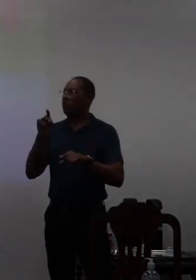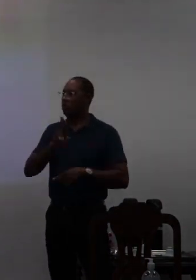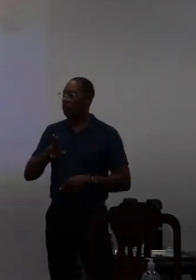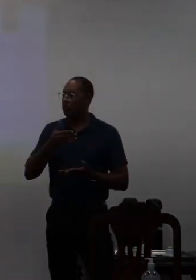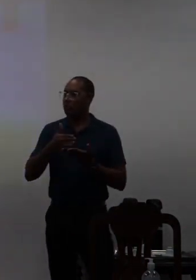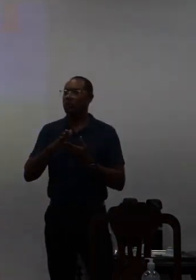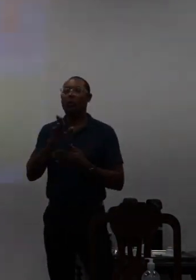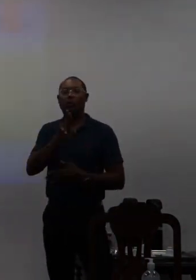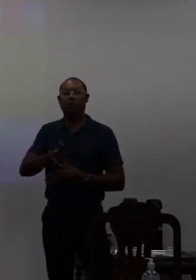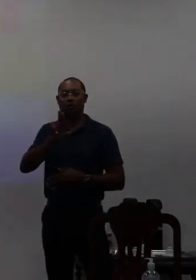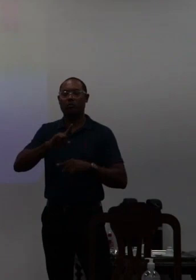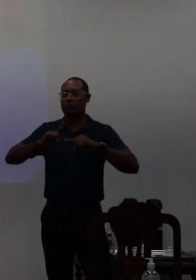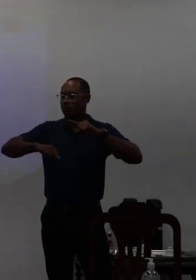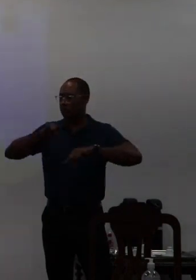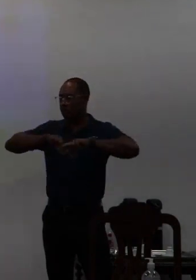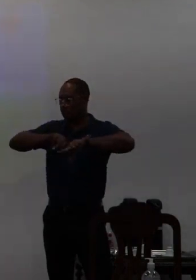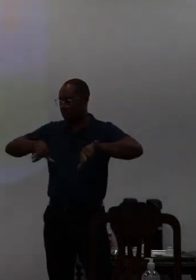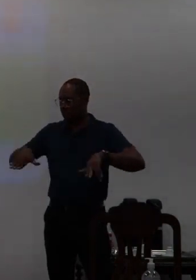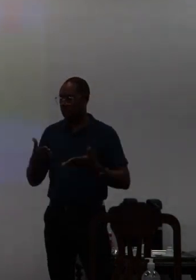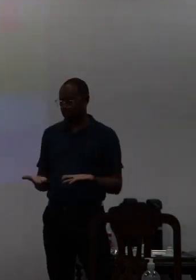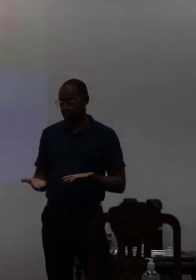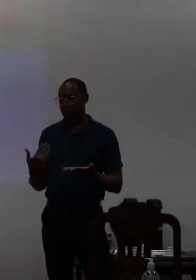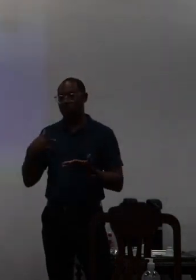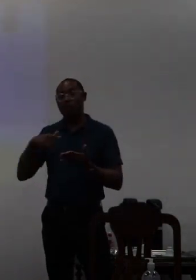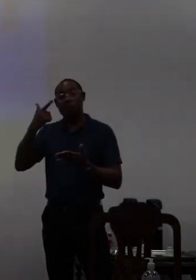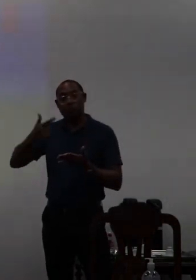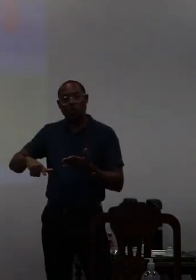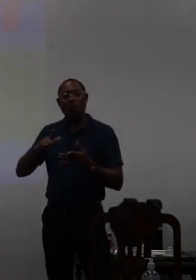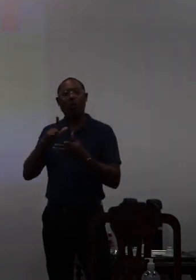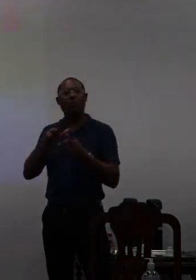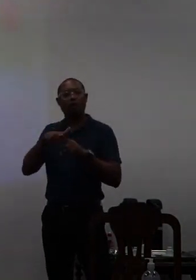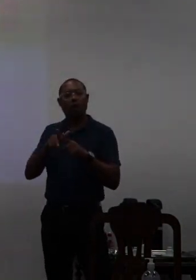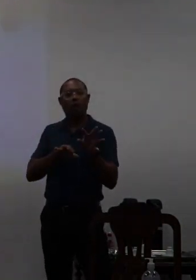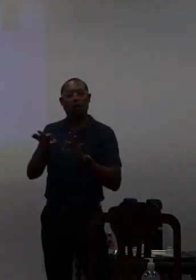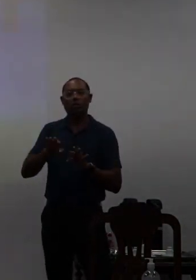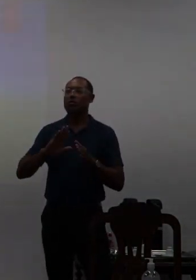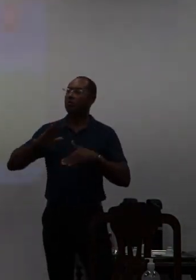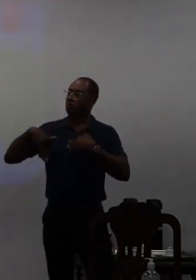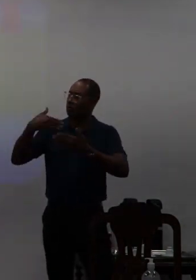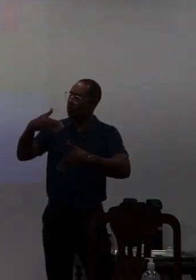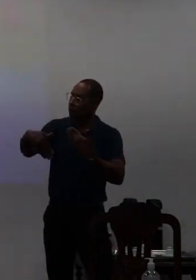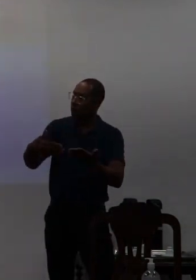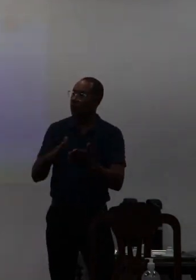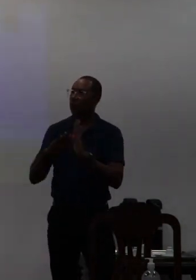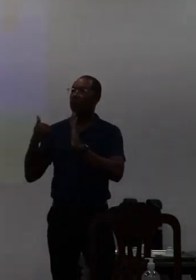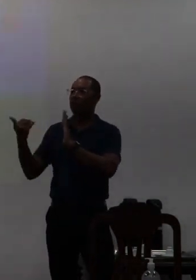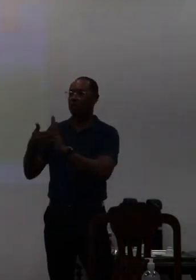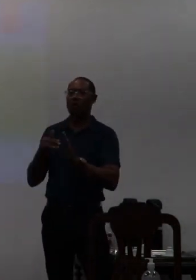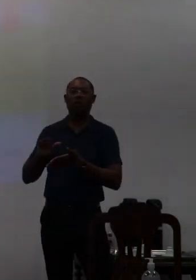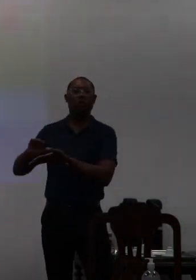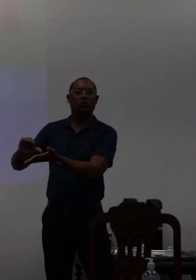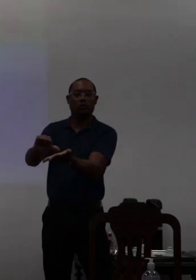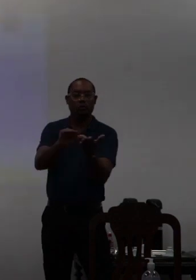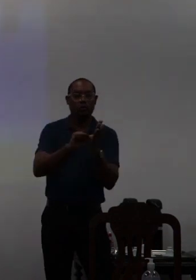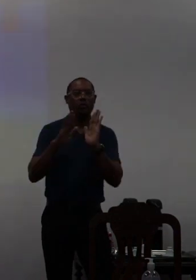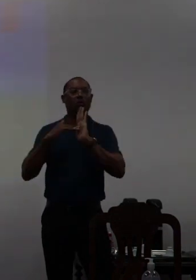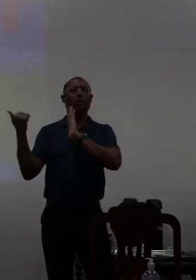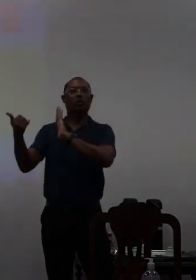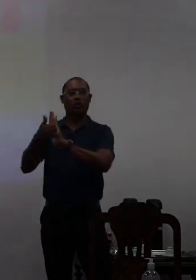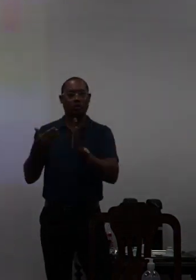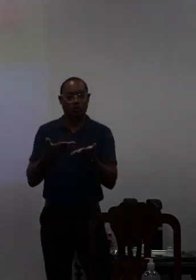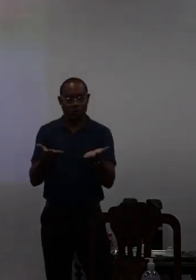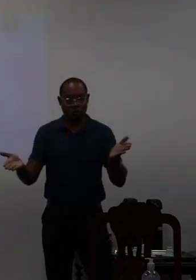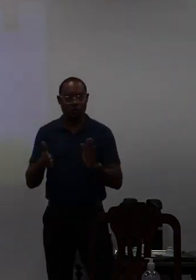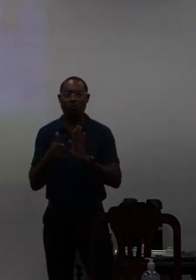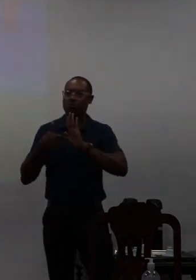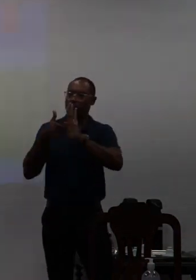utilização dos instrumentos que seriam utilizados para fazer a revisão tá certo então procedemos assim em todos os centros um dia